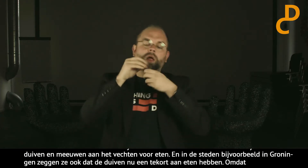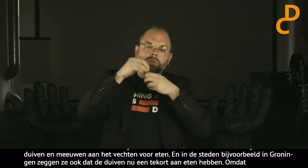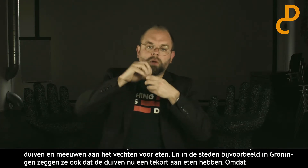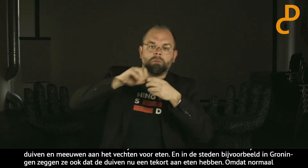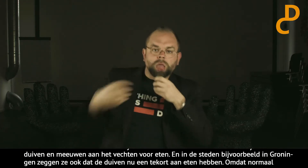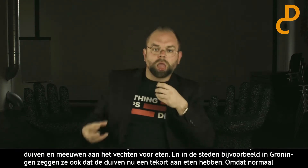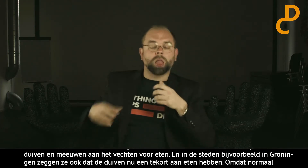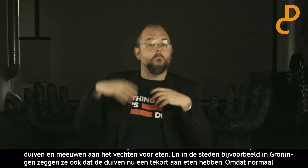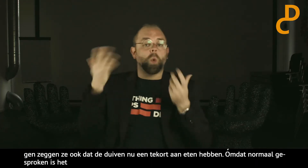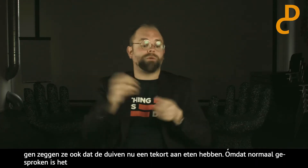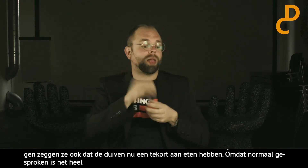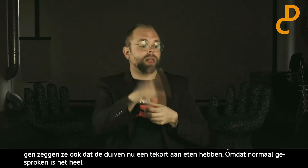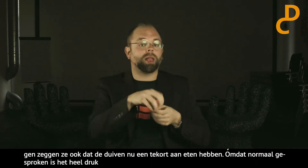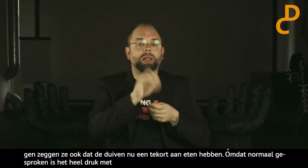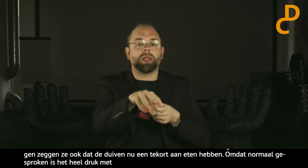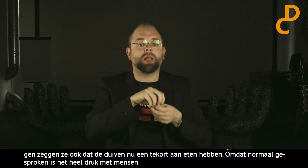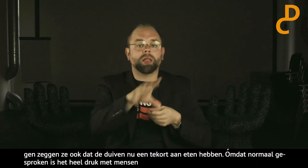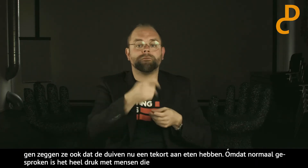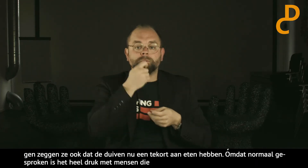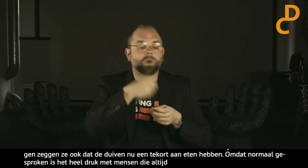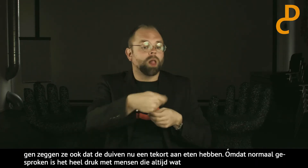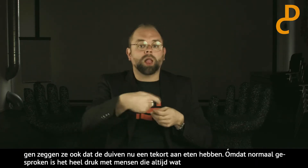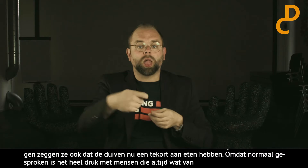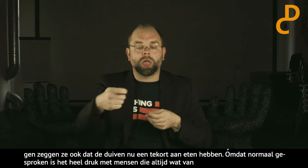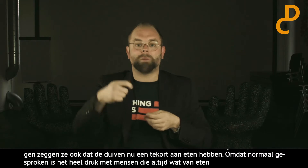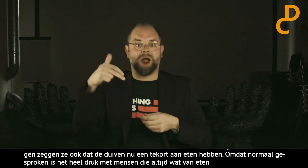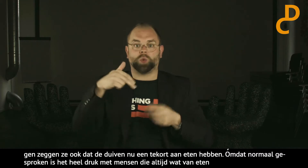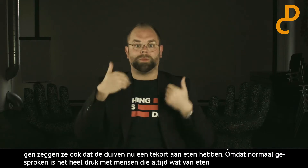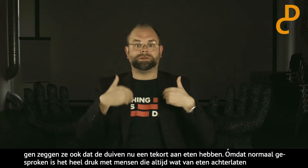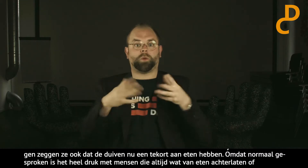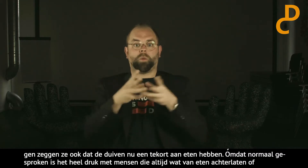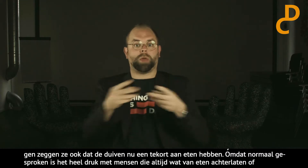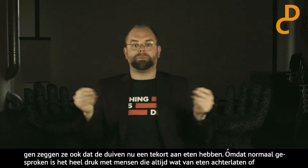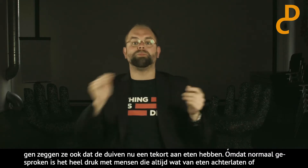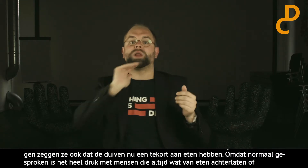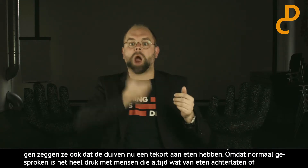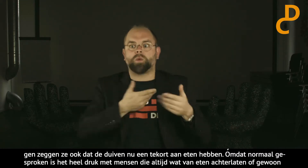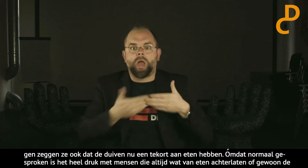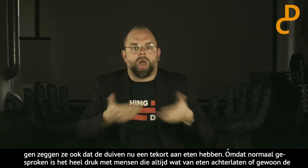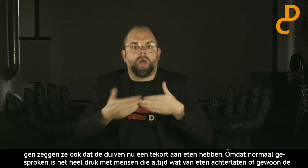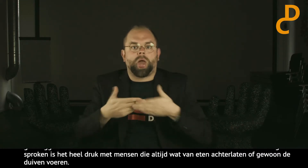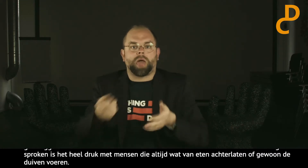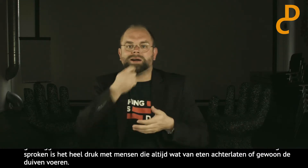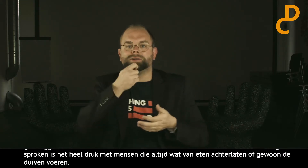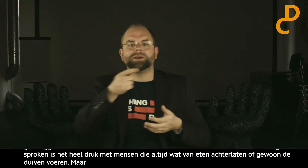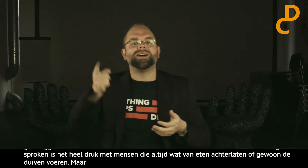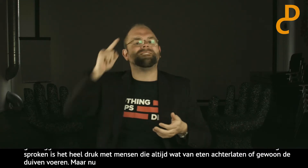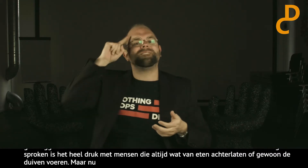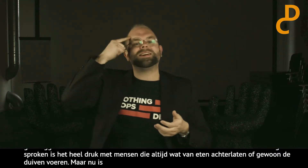mensen die altijd iets van eten achterlaten. Of gewoon de duiven gaan voeren. Maar nu is dat dus niet meer. Dus de duiven hebben geen